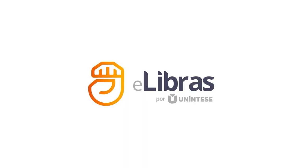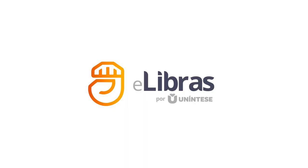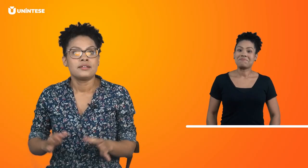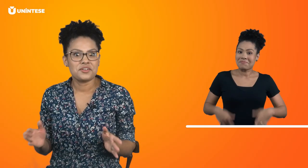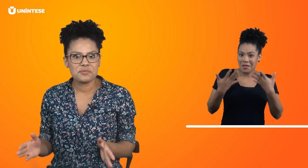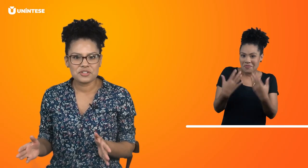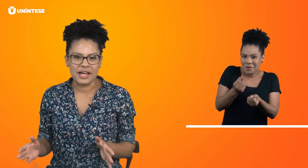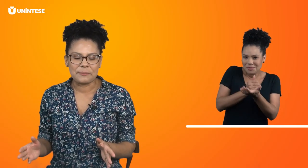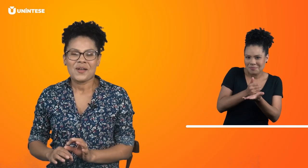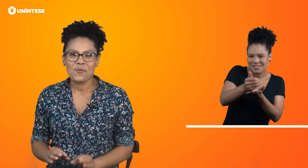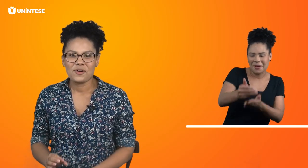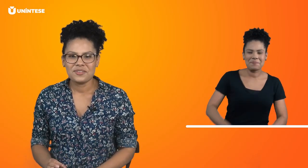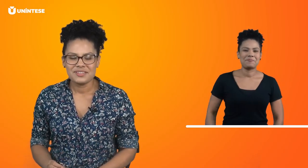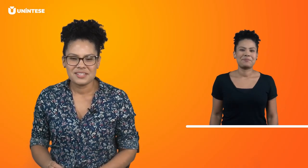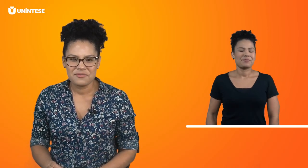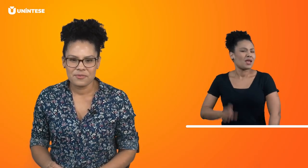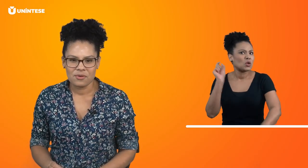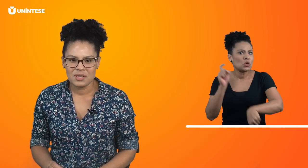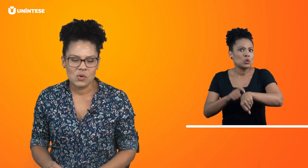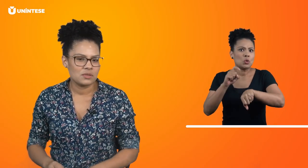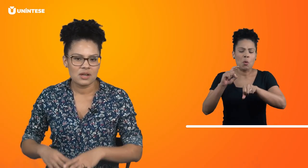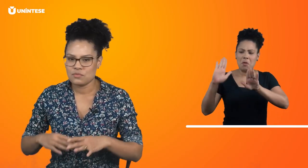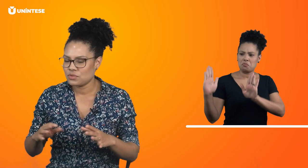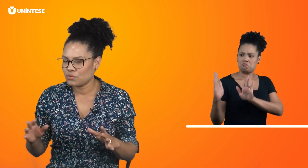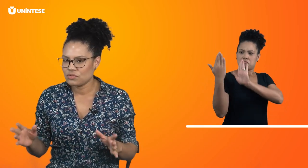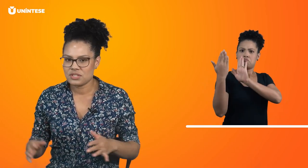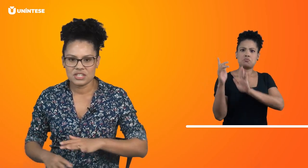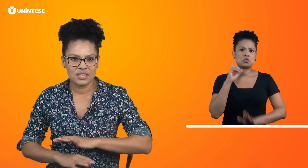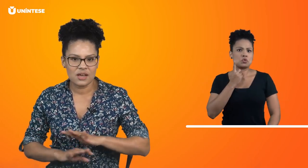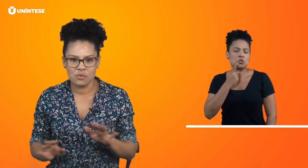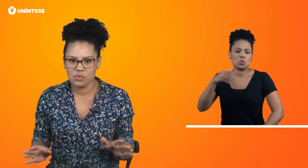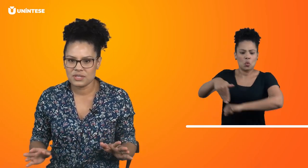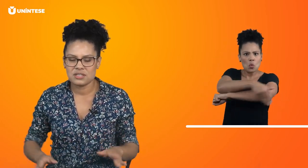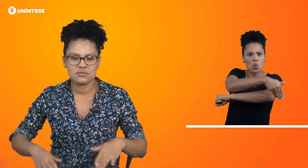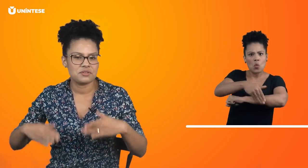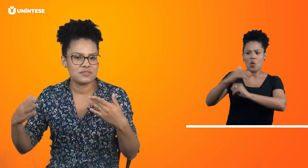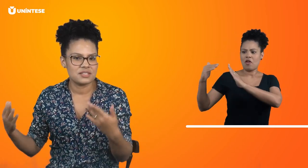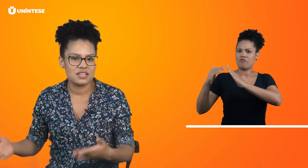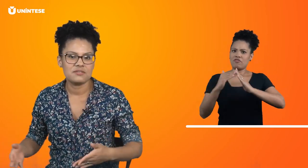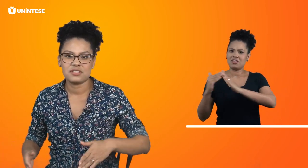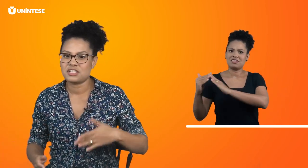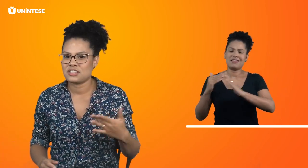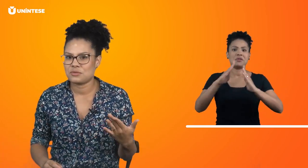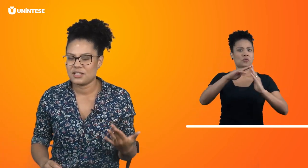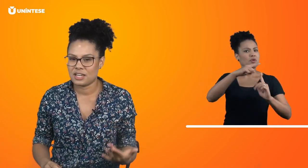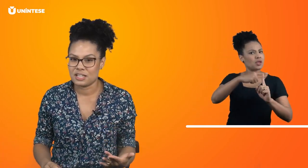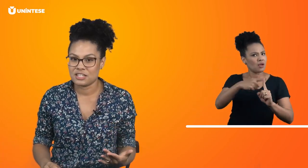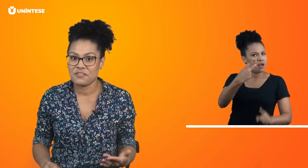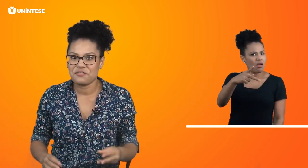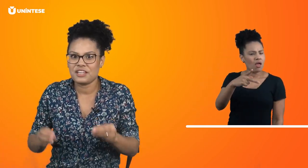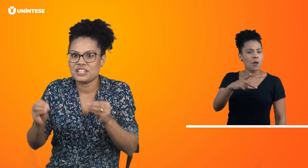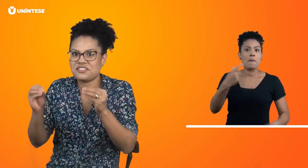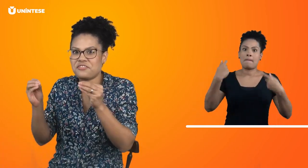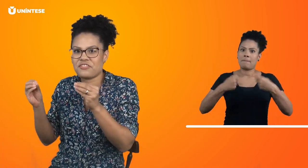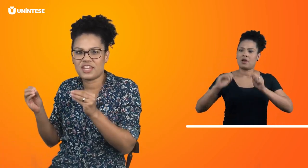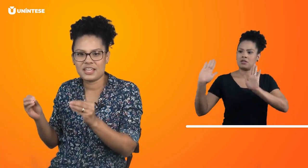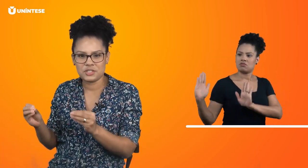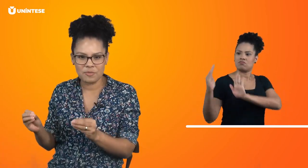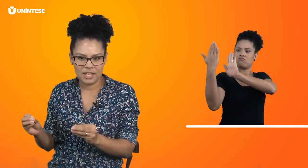Então vamos lá. Quando você for encontrar um surdo, seja na rua, seja o seu vizinho, seja na sua igreja, fique de frente pra